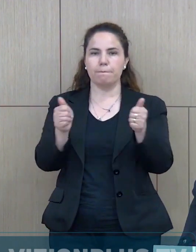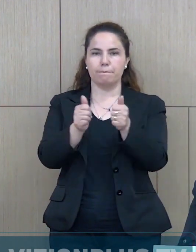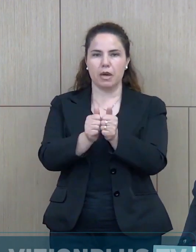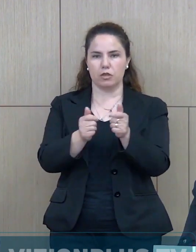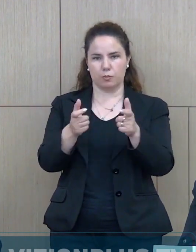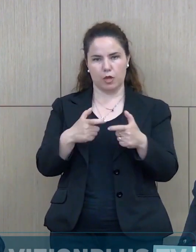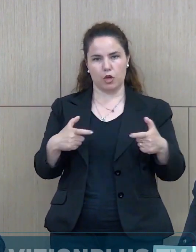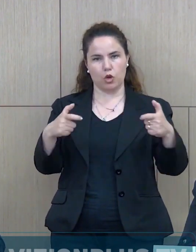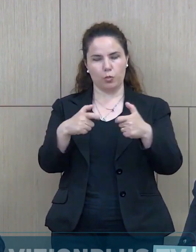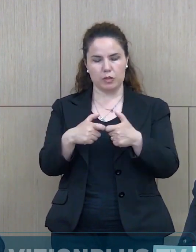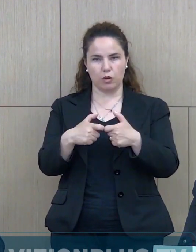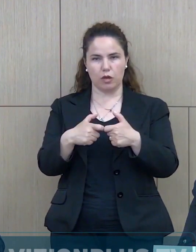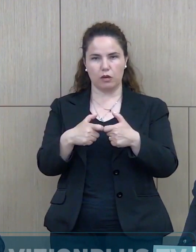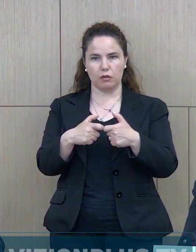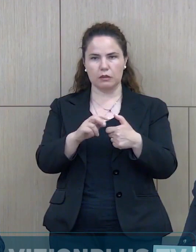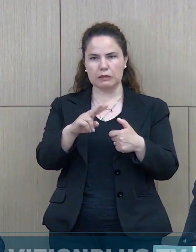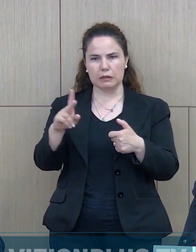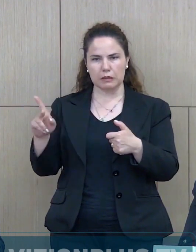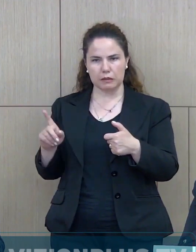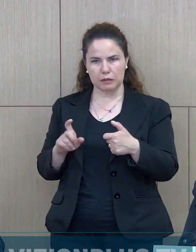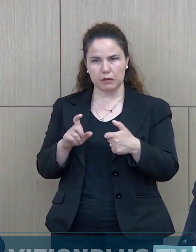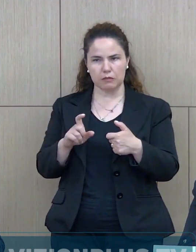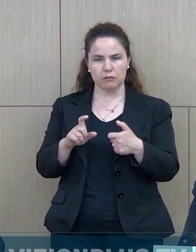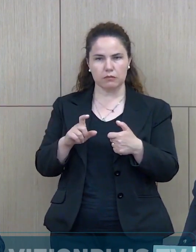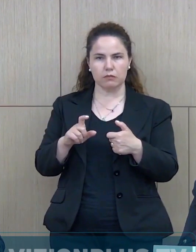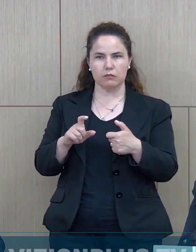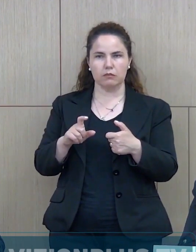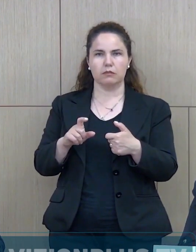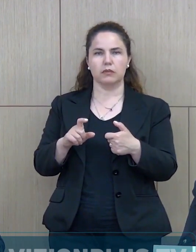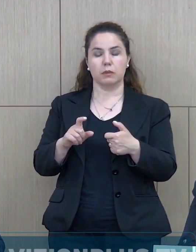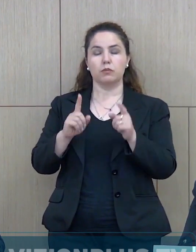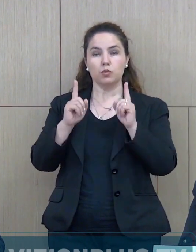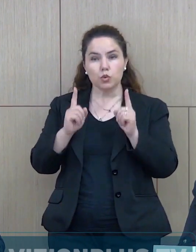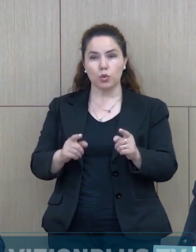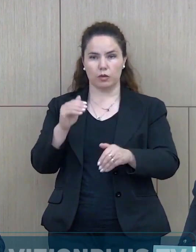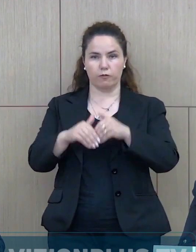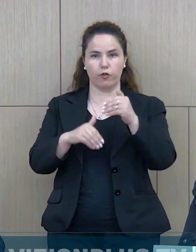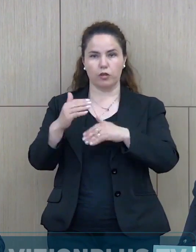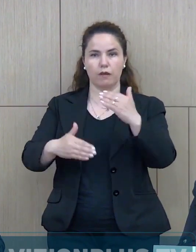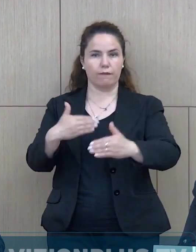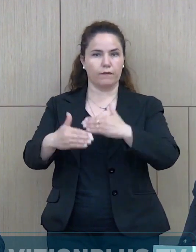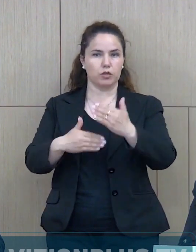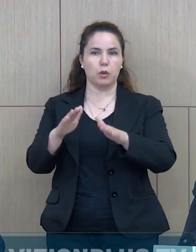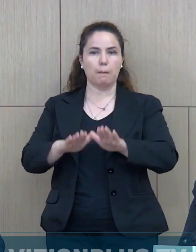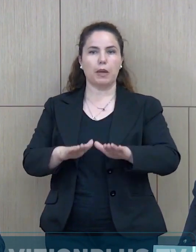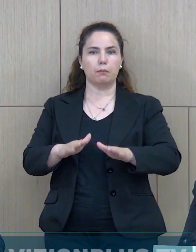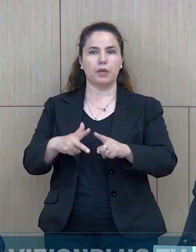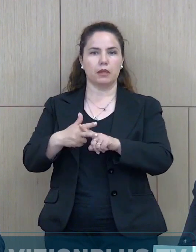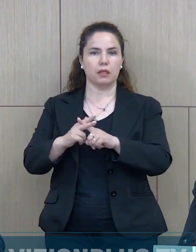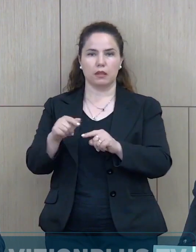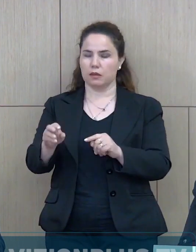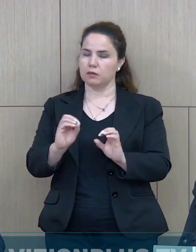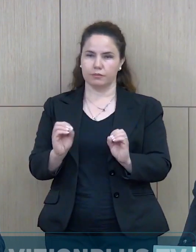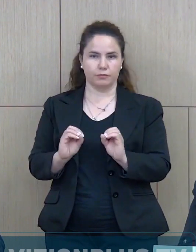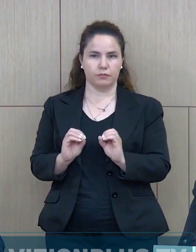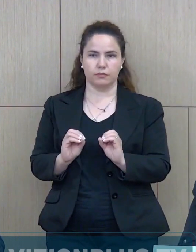komisionerën të linku që për të mos pënguar procesin e identifikimi dhe rridhimisht dhe procesin